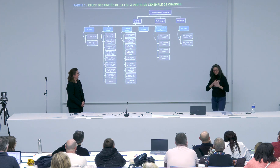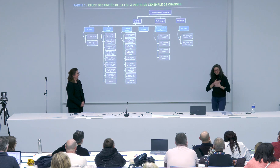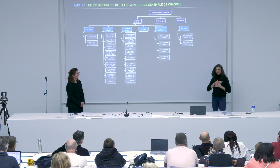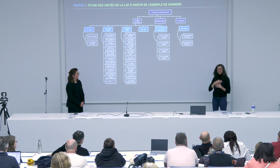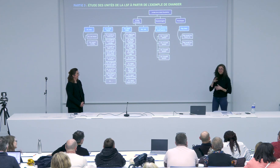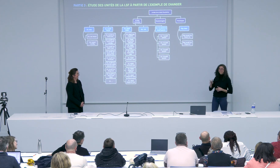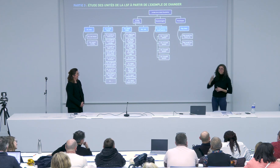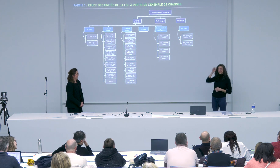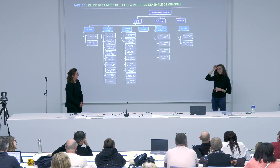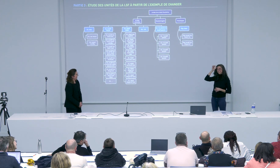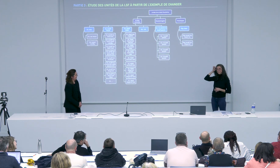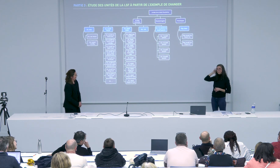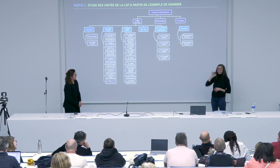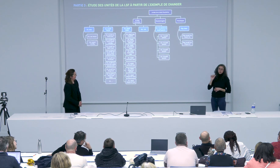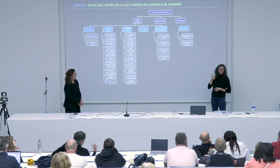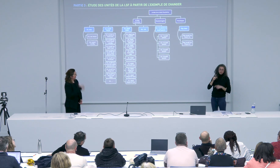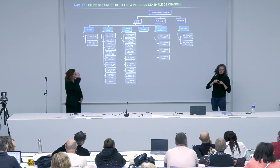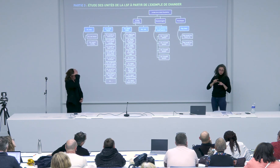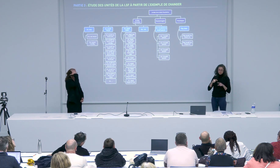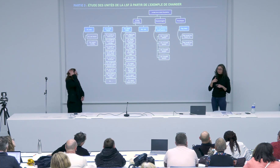patience infinie dont elle a fait preuve avec moi